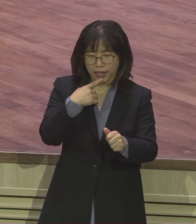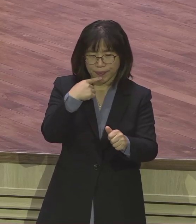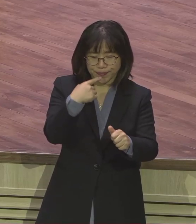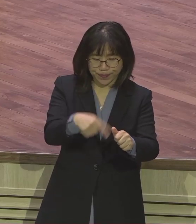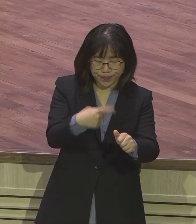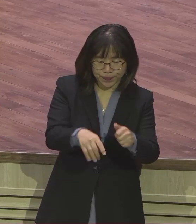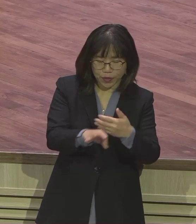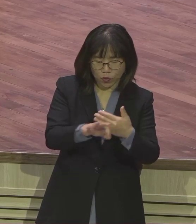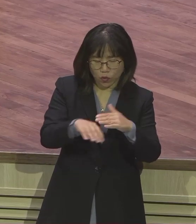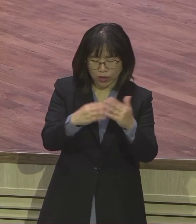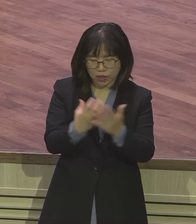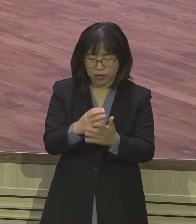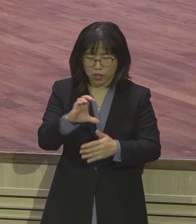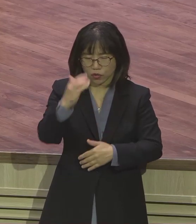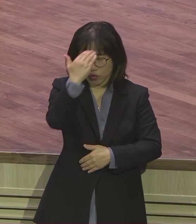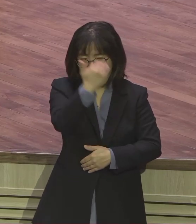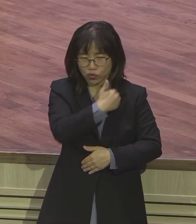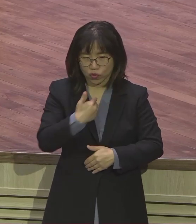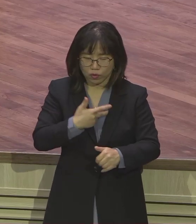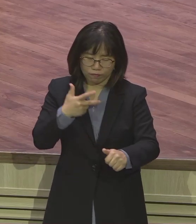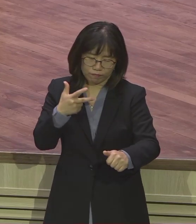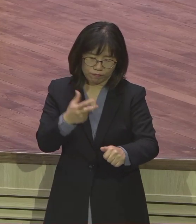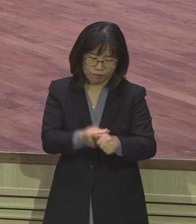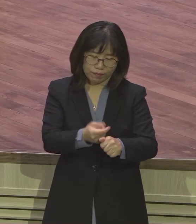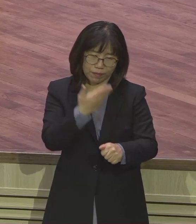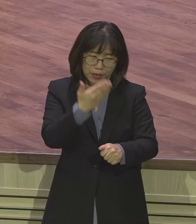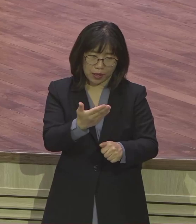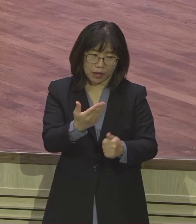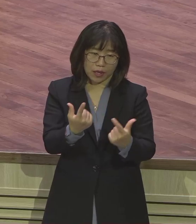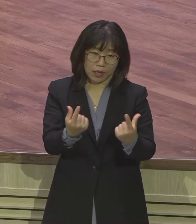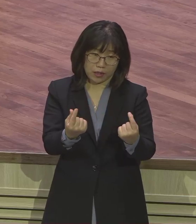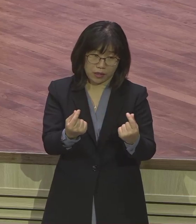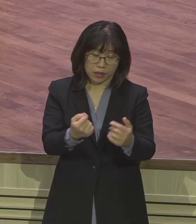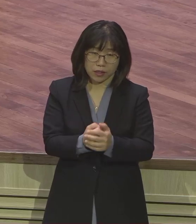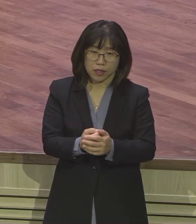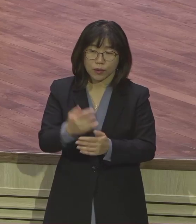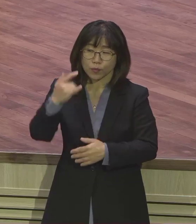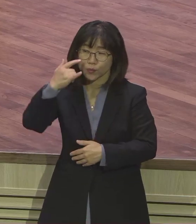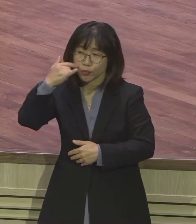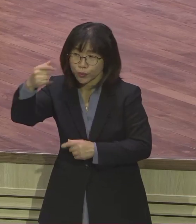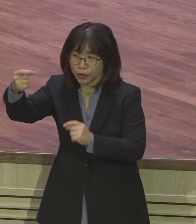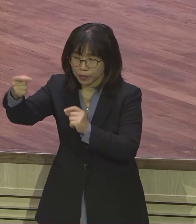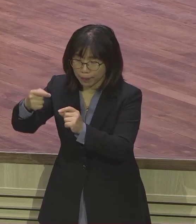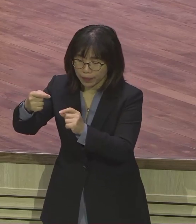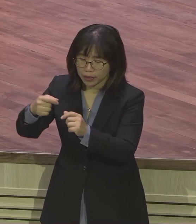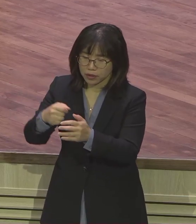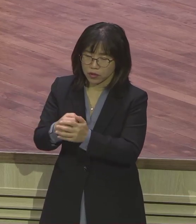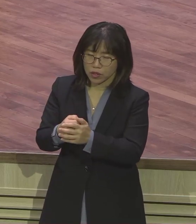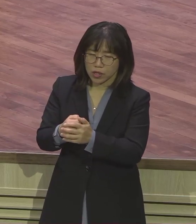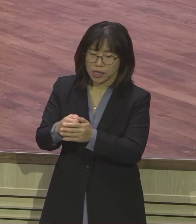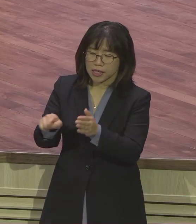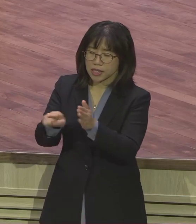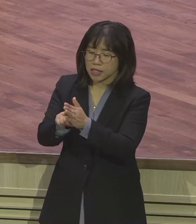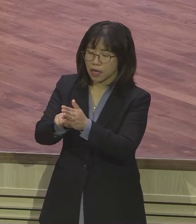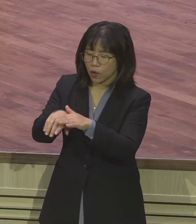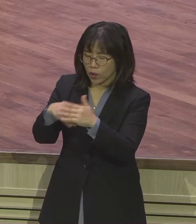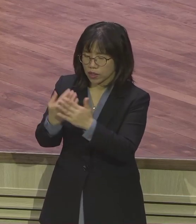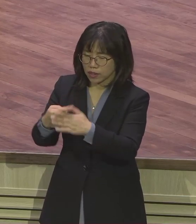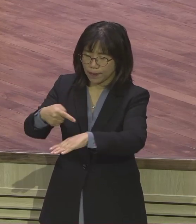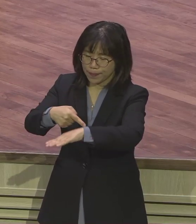부모 밑에서 말해요. 신앙 교육, 민족 교육. 그거 다